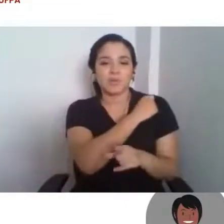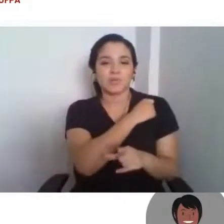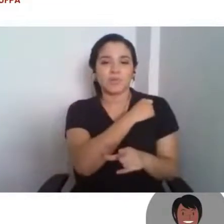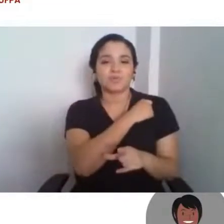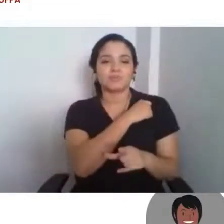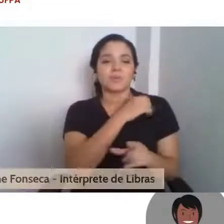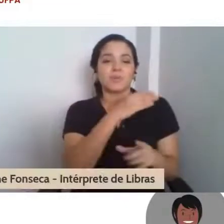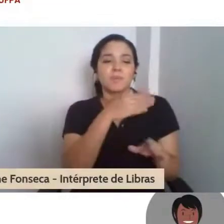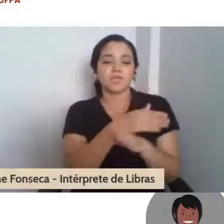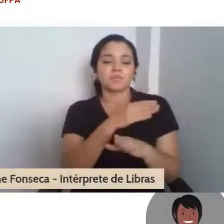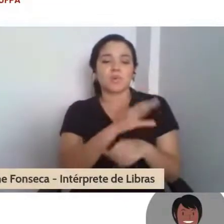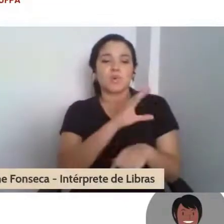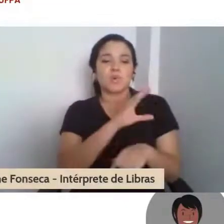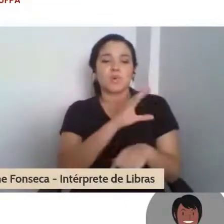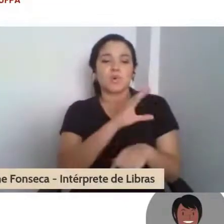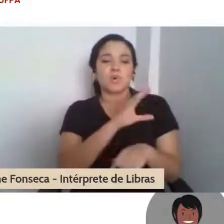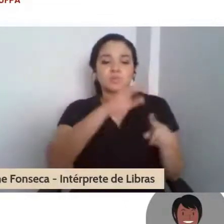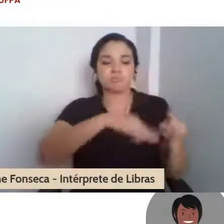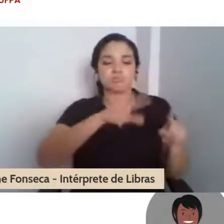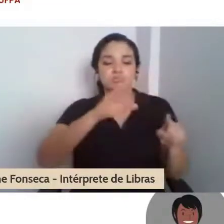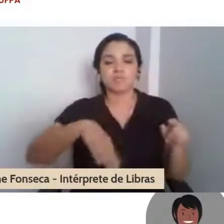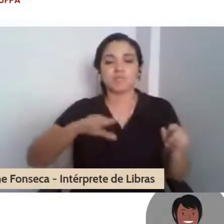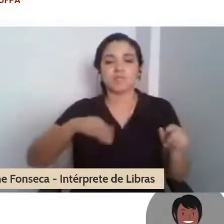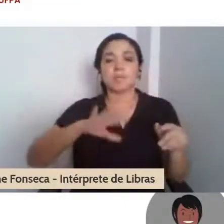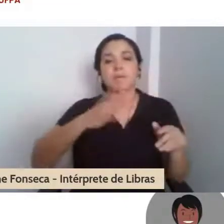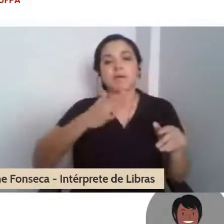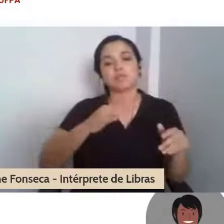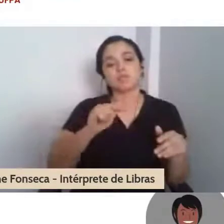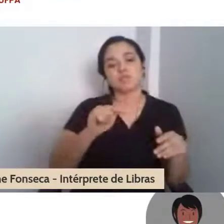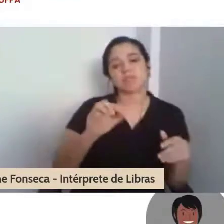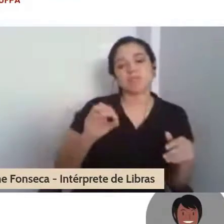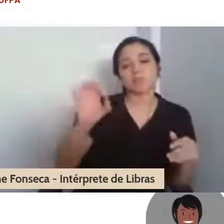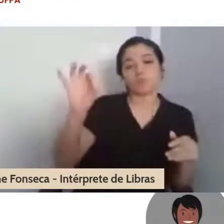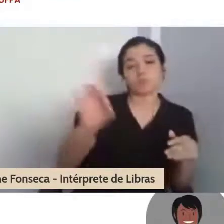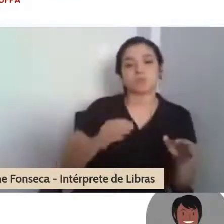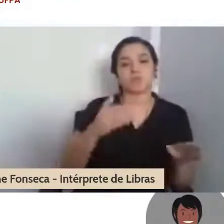presença, é um critério para emissão de certificado.